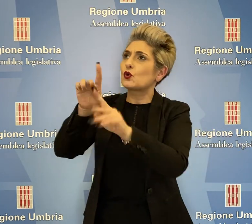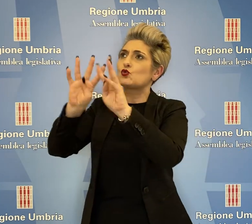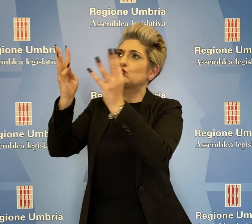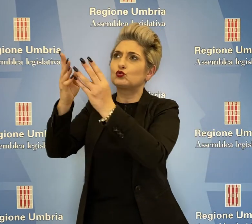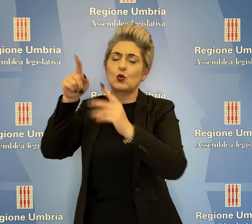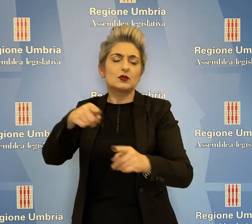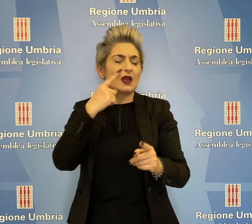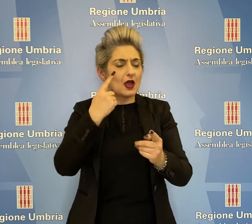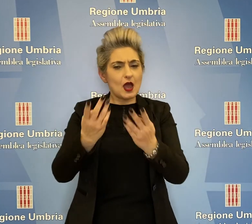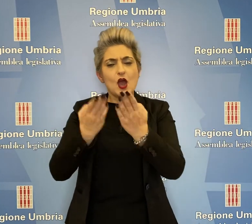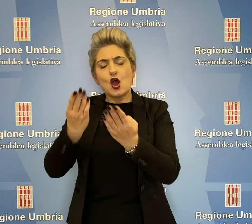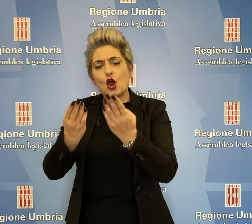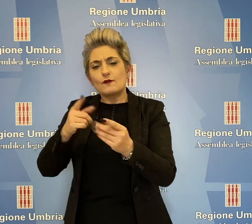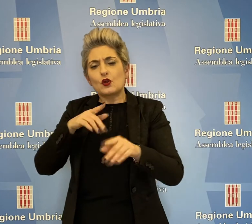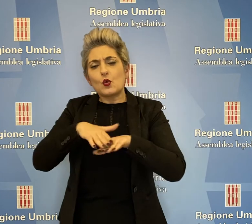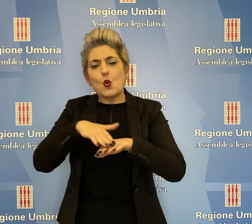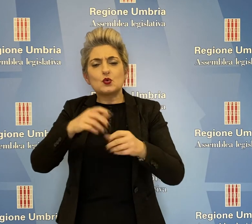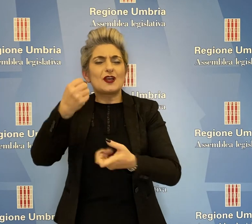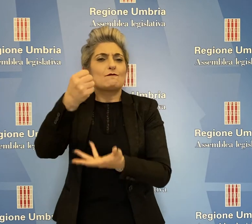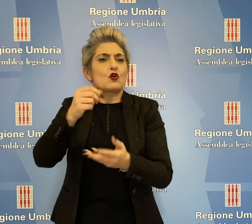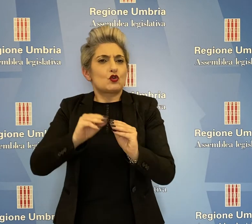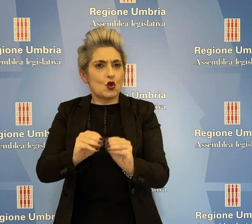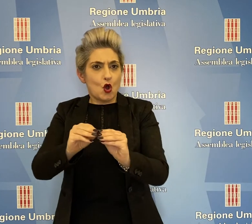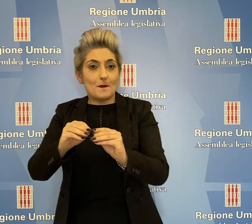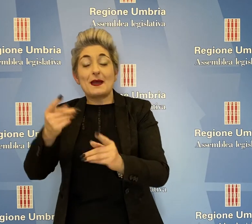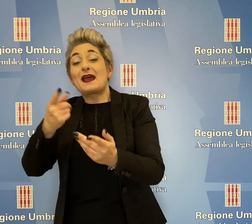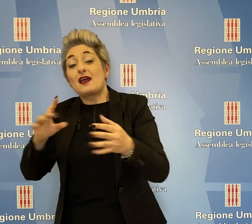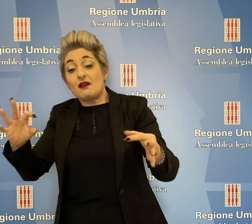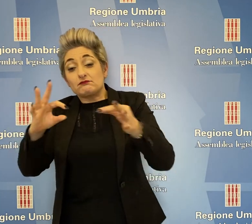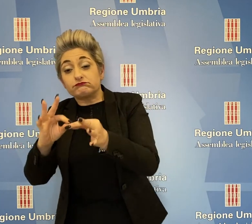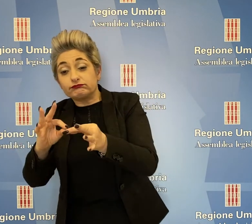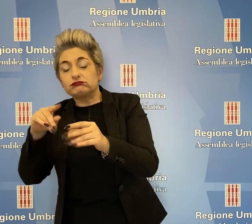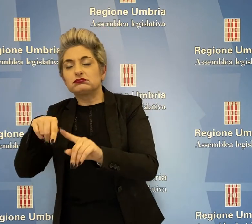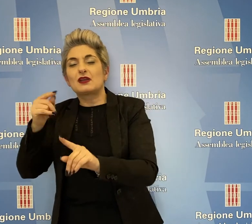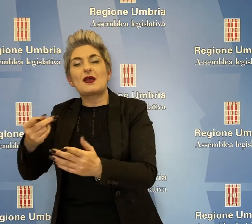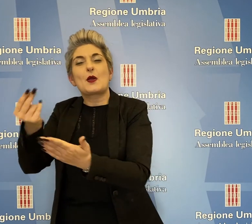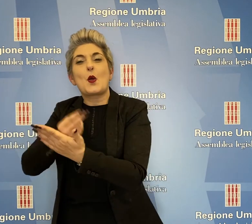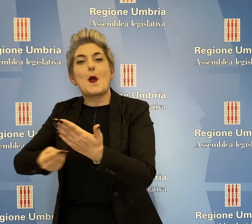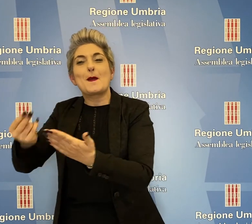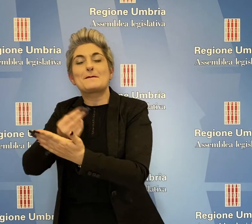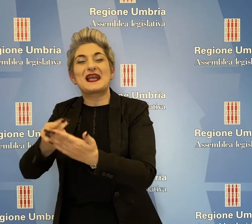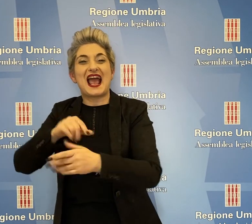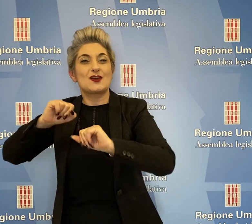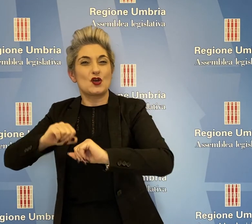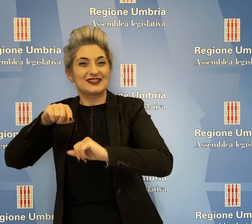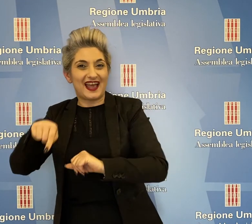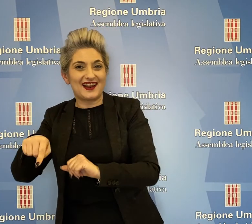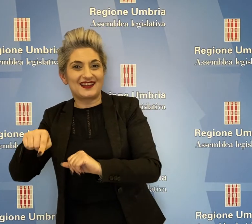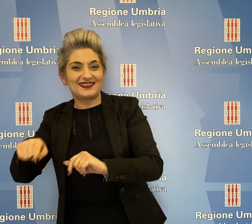confronto con il nuovo piano sanitario, in cui ci saranno previsioni rispetto alle nuove case della salute.